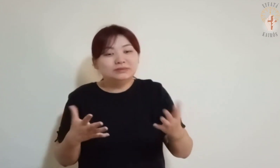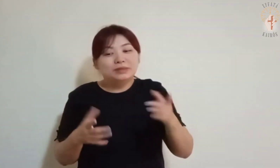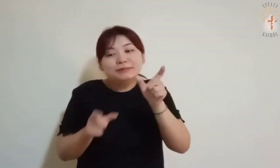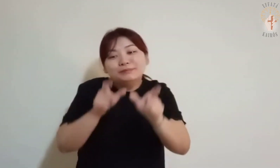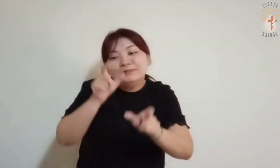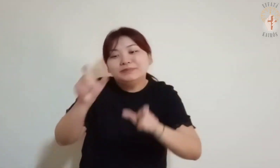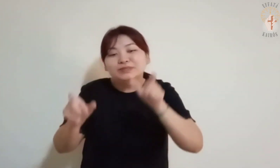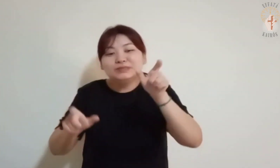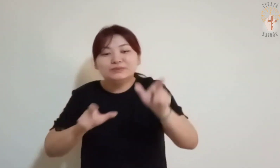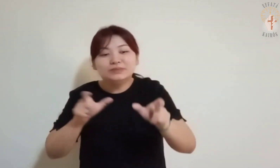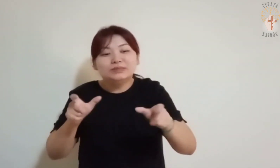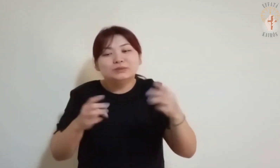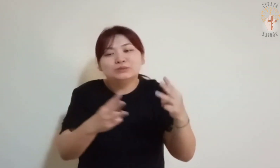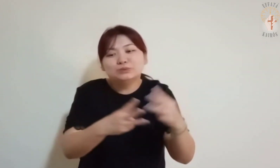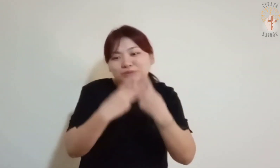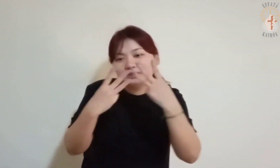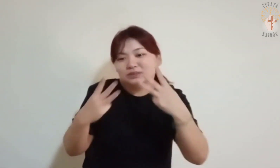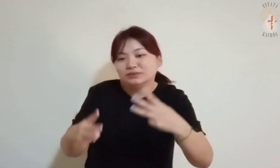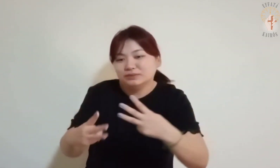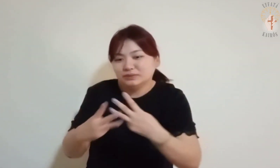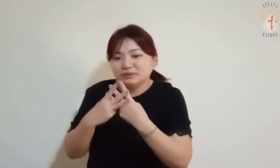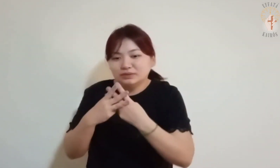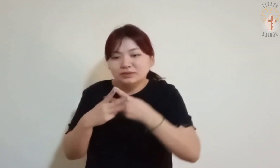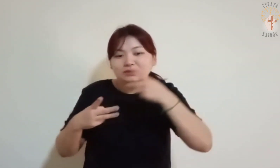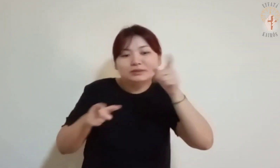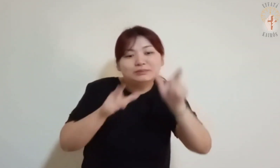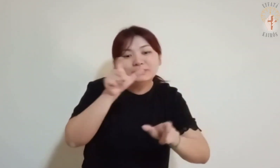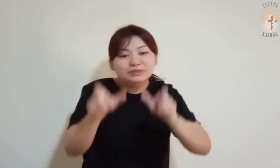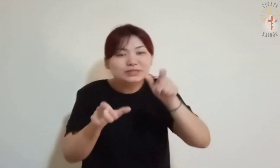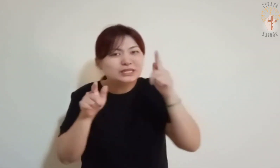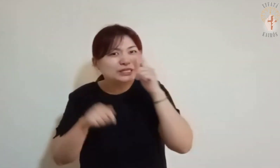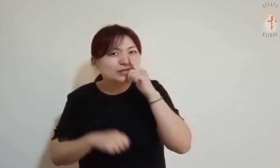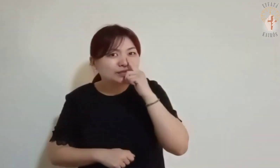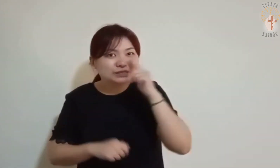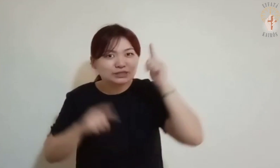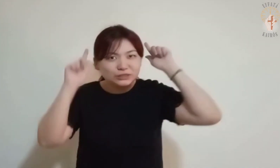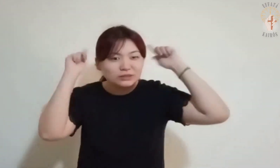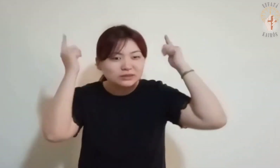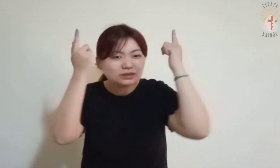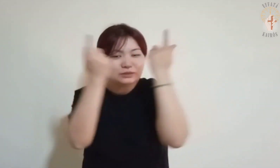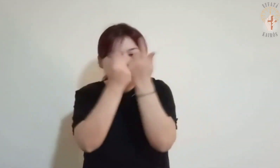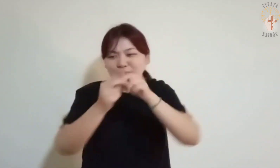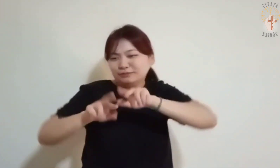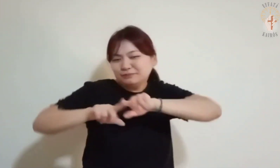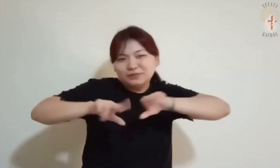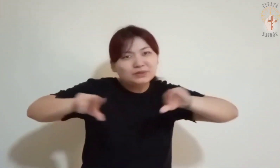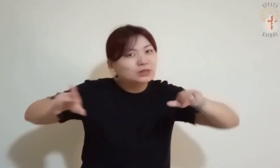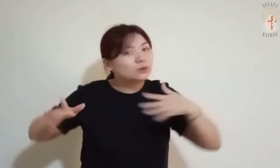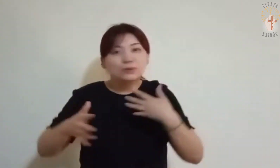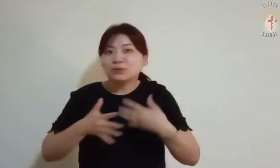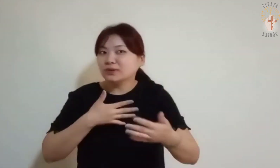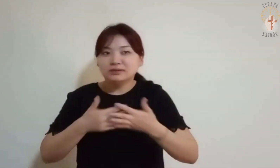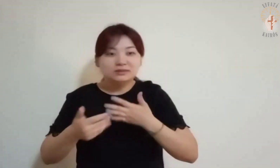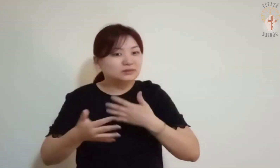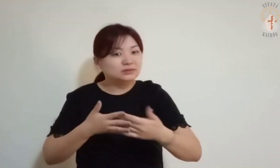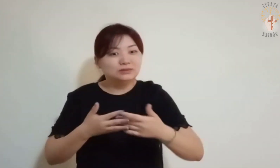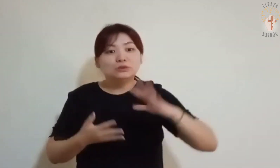Portanto, não importa a diferença entre judeu e grego